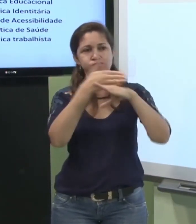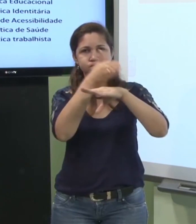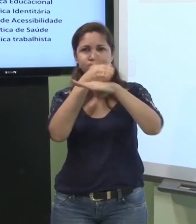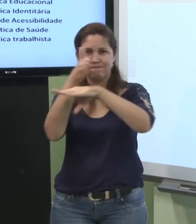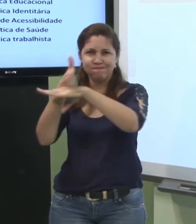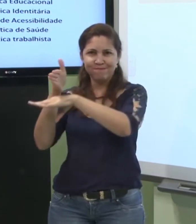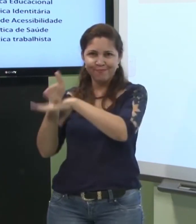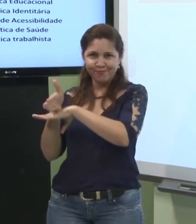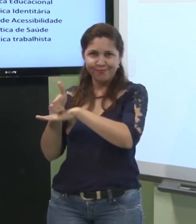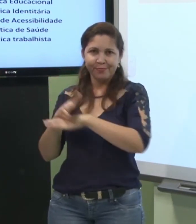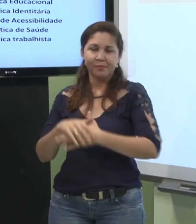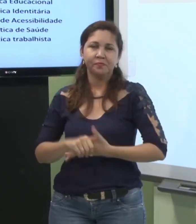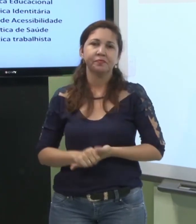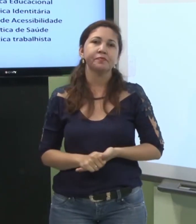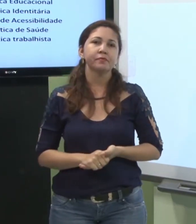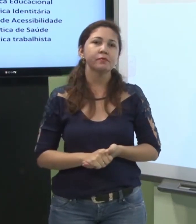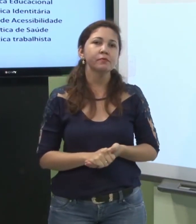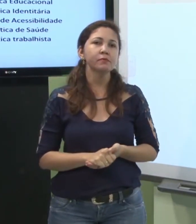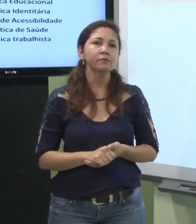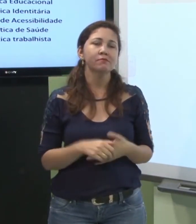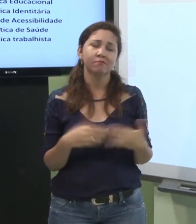acessibilidade pode ser um desses dois sinais